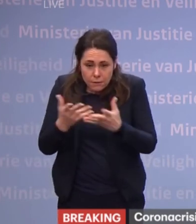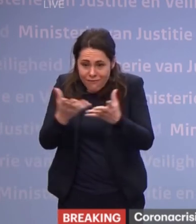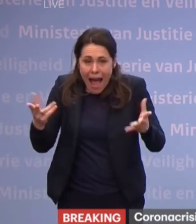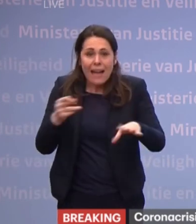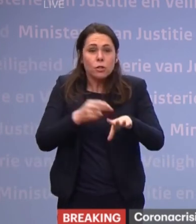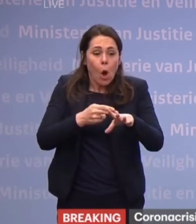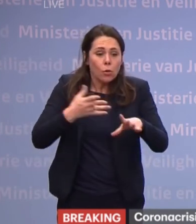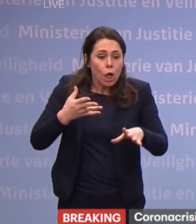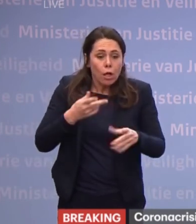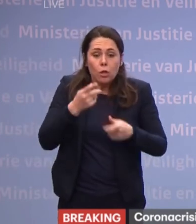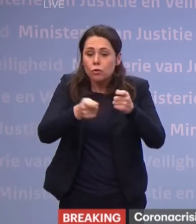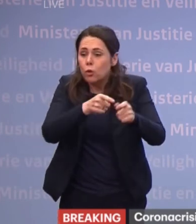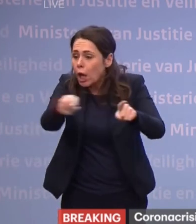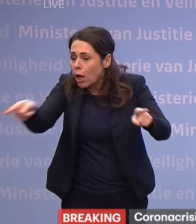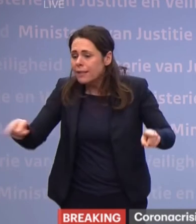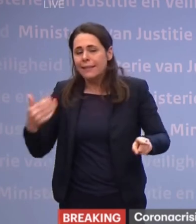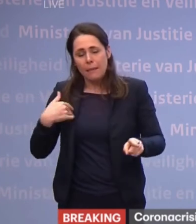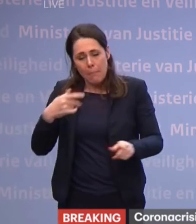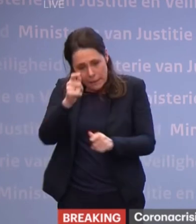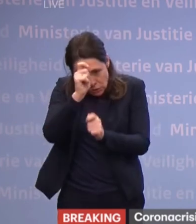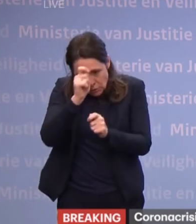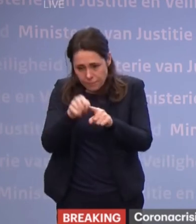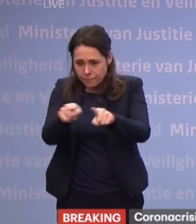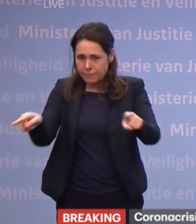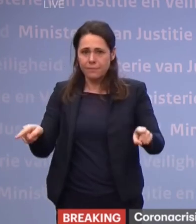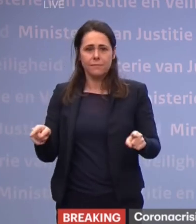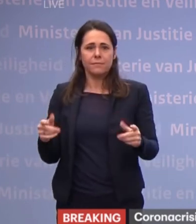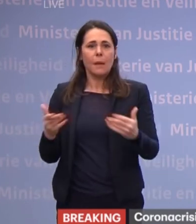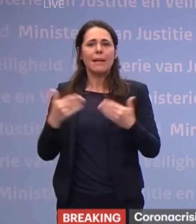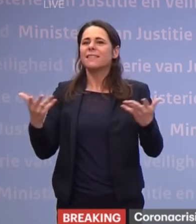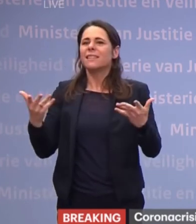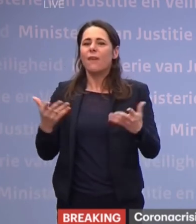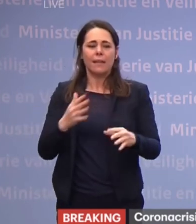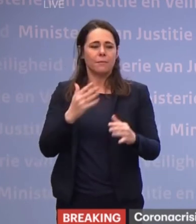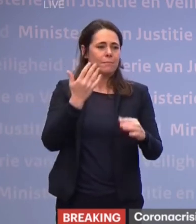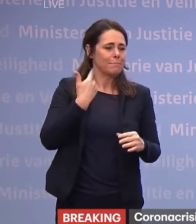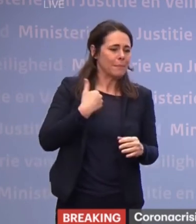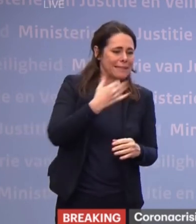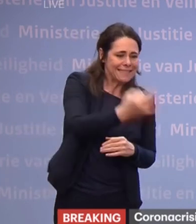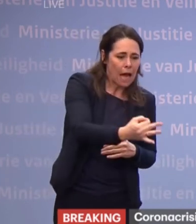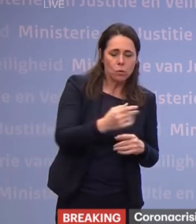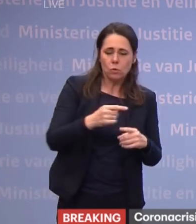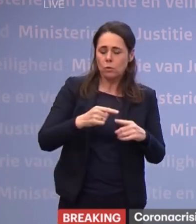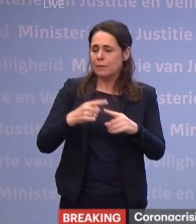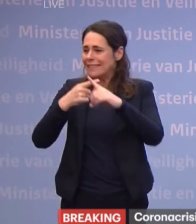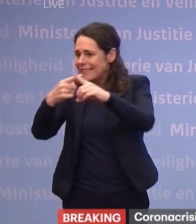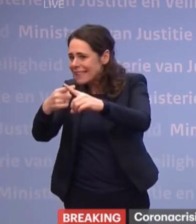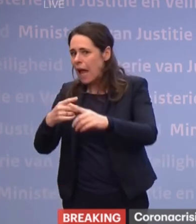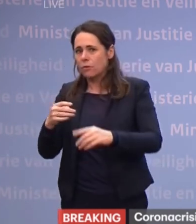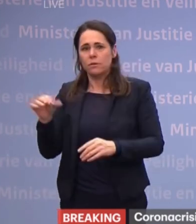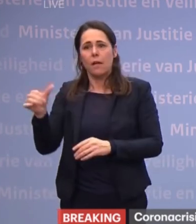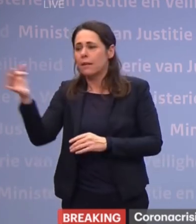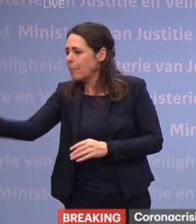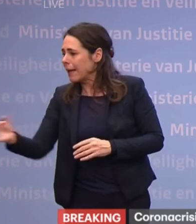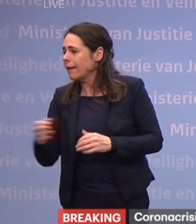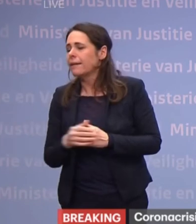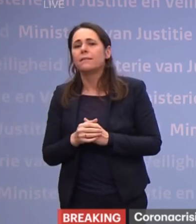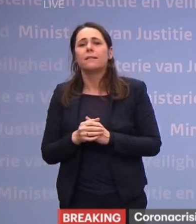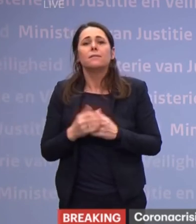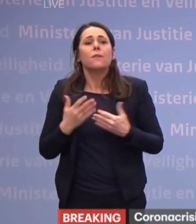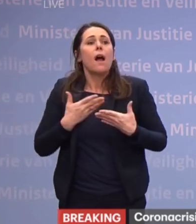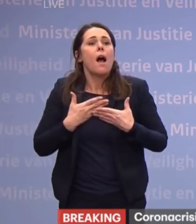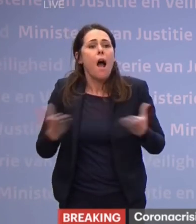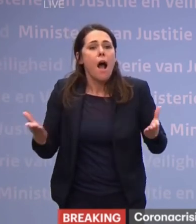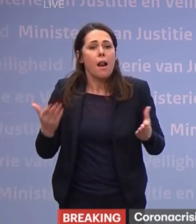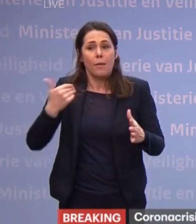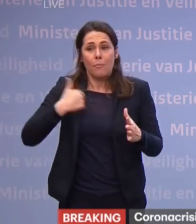verlenen. Of dat nu is in het ziekenhuis, bij mensen thuis of ergens anders. En dat geldt ook voor al die mensen